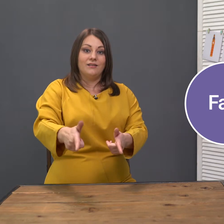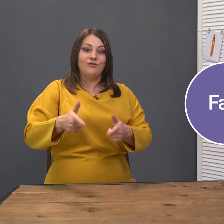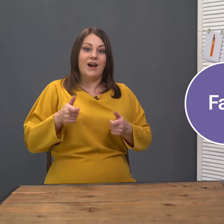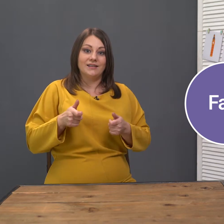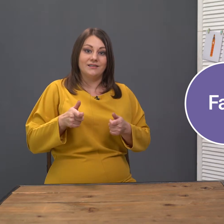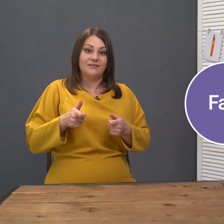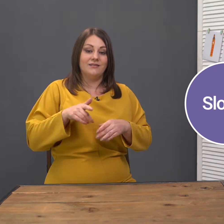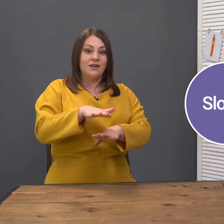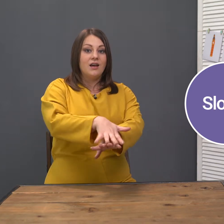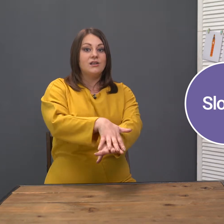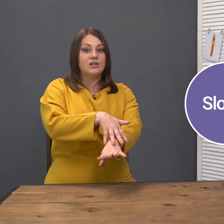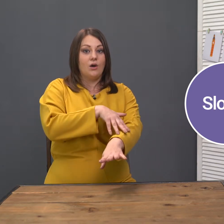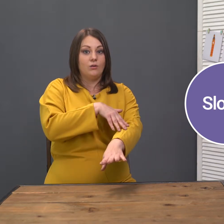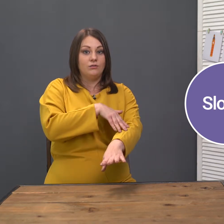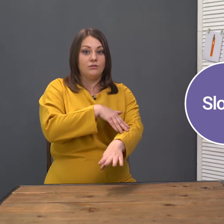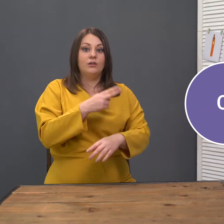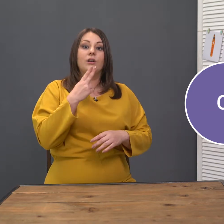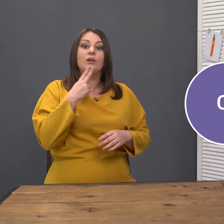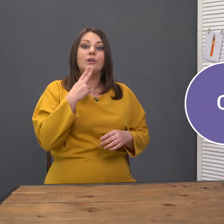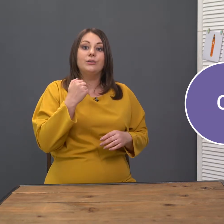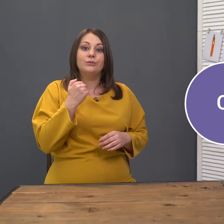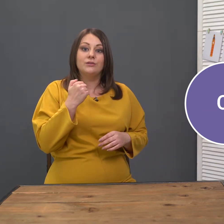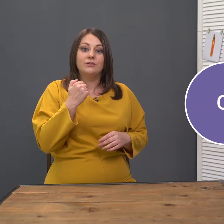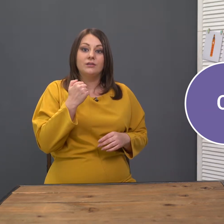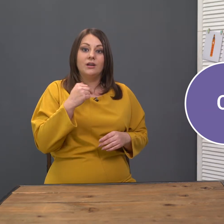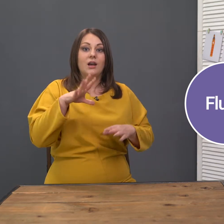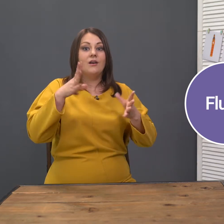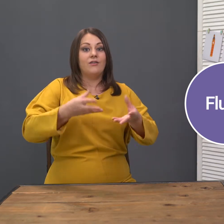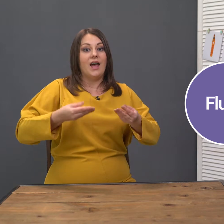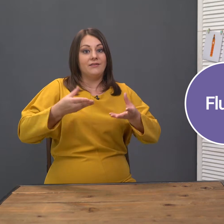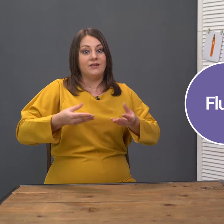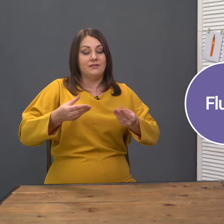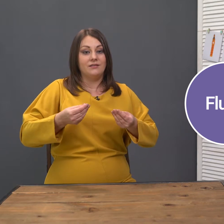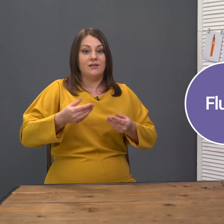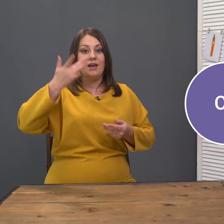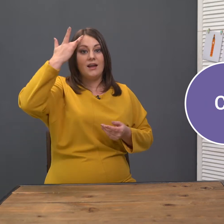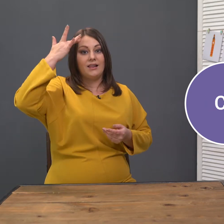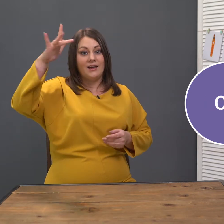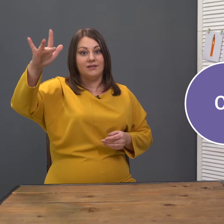Фаст. Слоу. Кьют. Флаффи. Клеве.